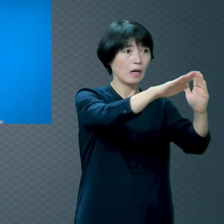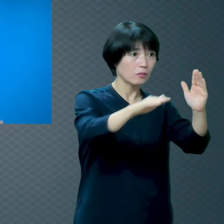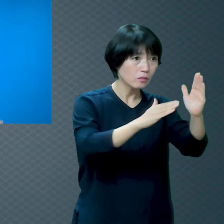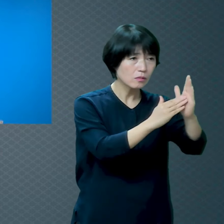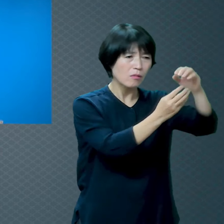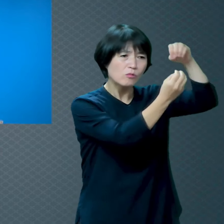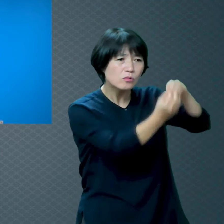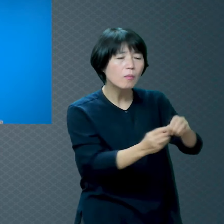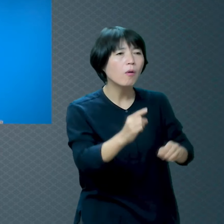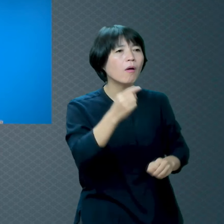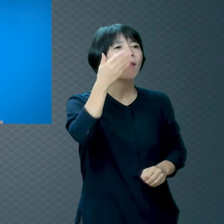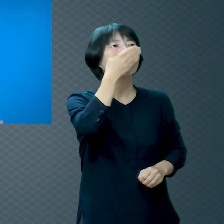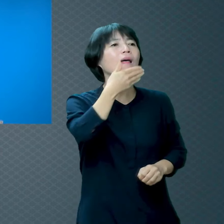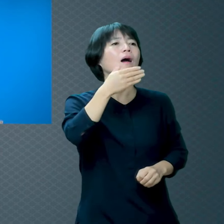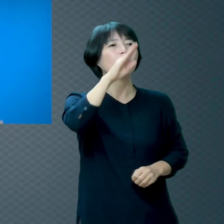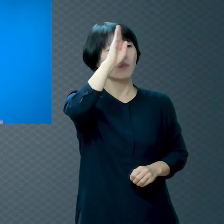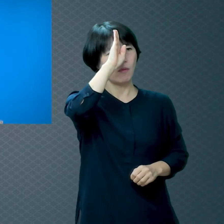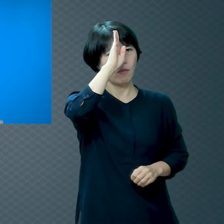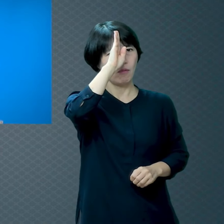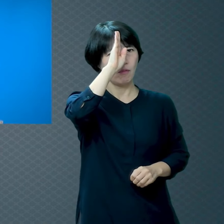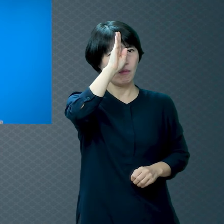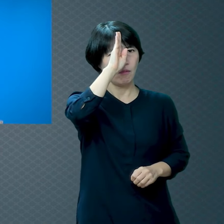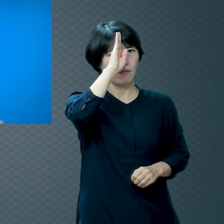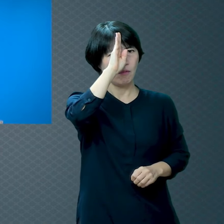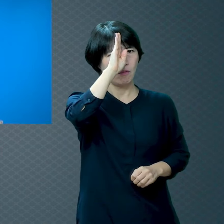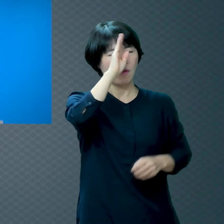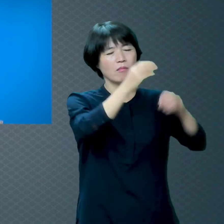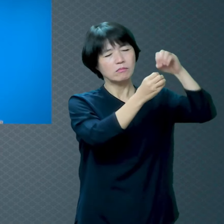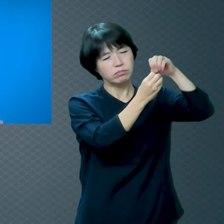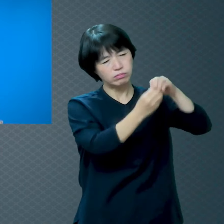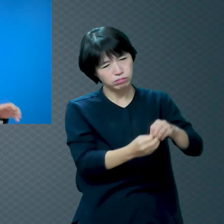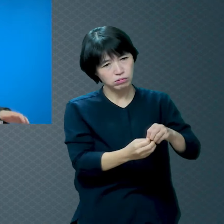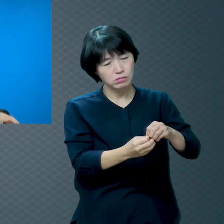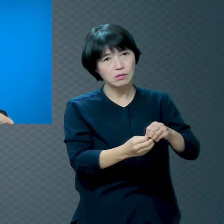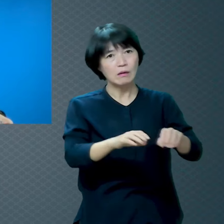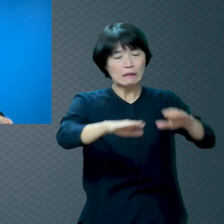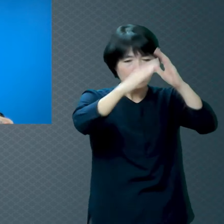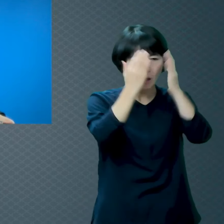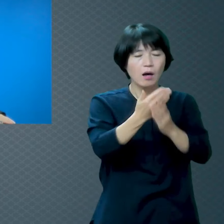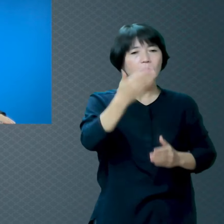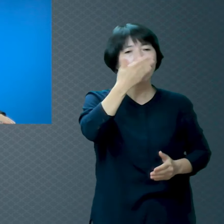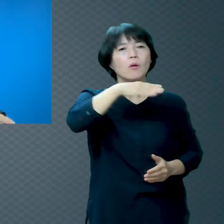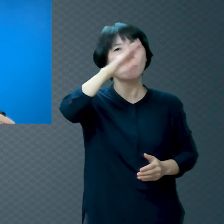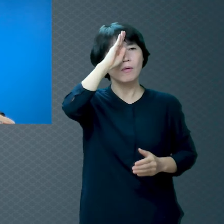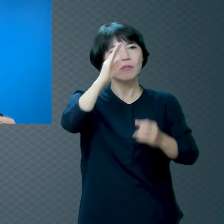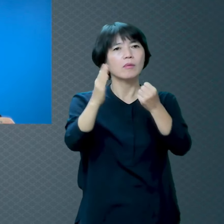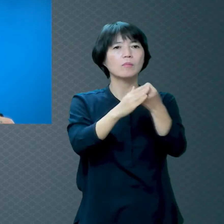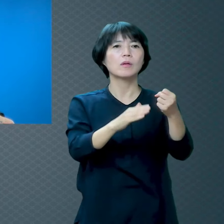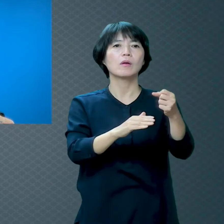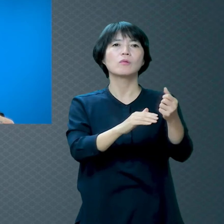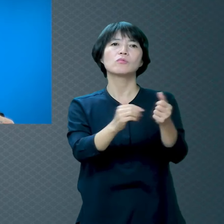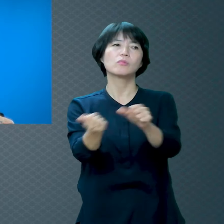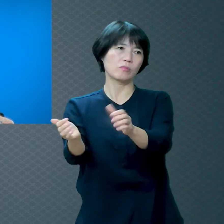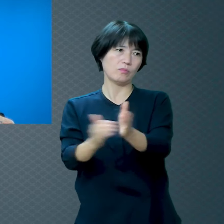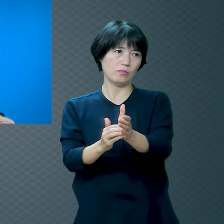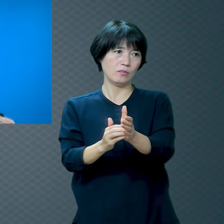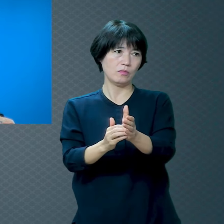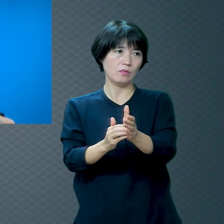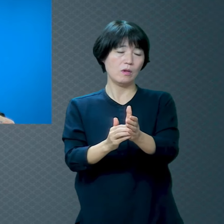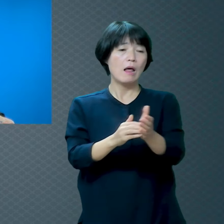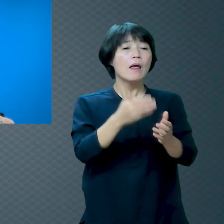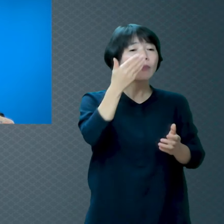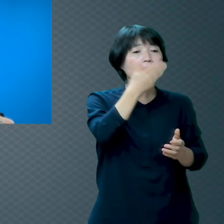다 당뇨로 돌아가셨어요 이 당뇨 하나도 당뇨만 있는 게 아니고 여러 가지